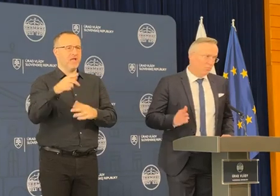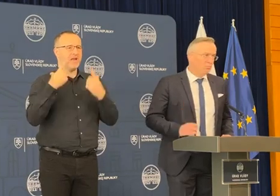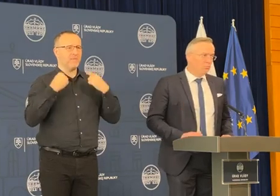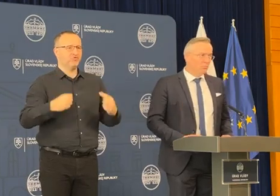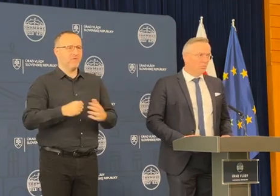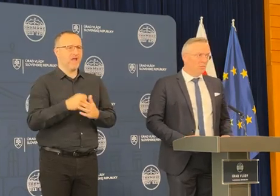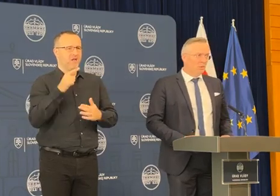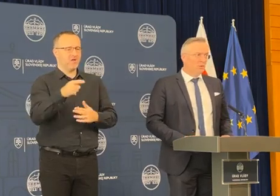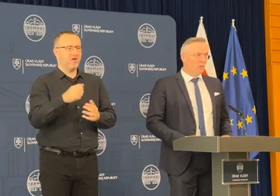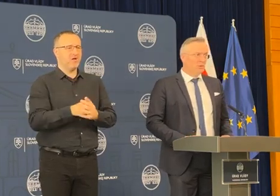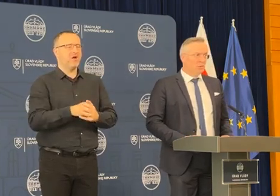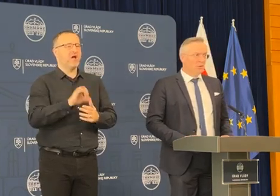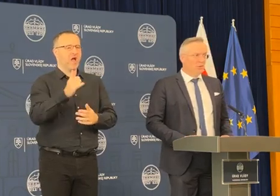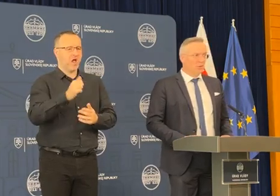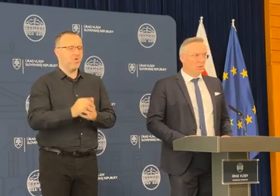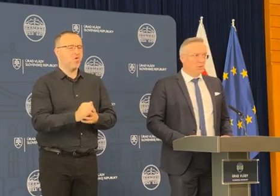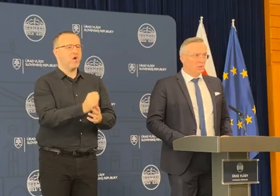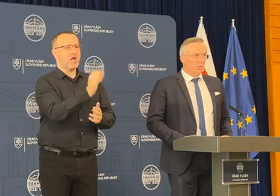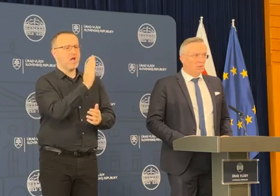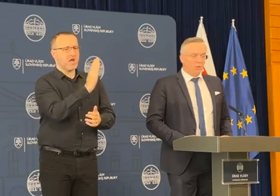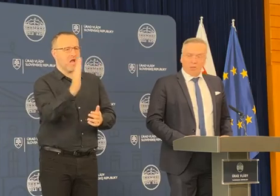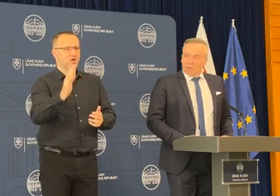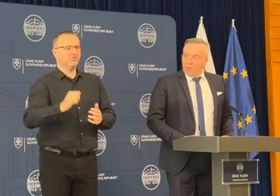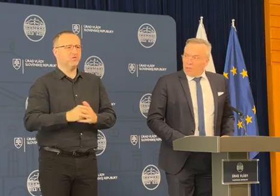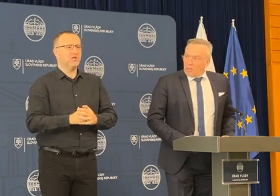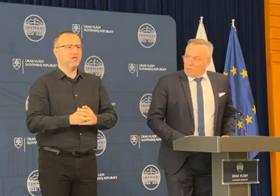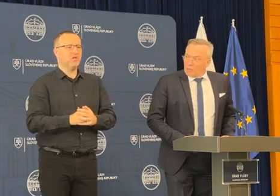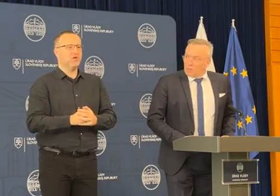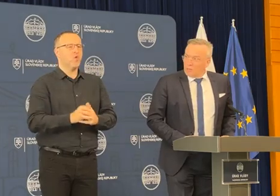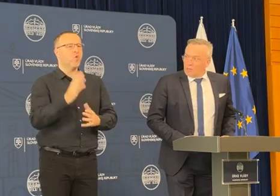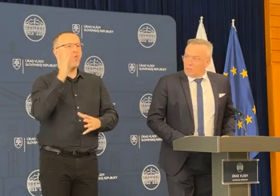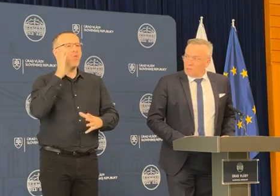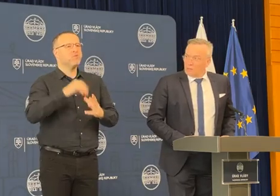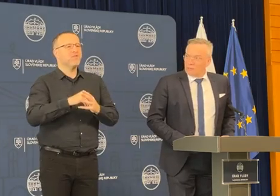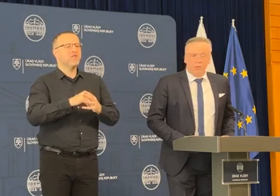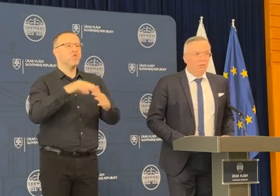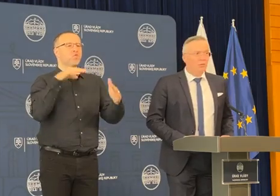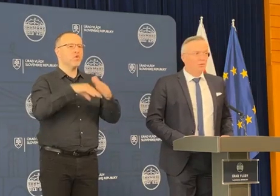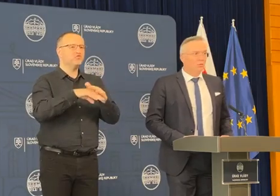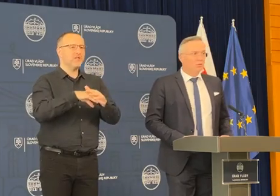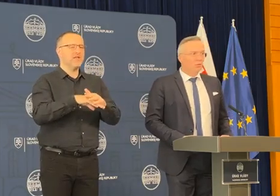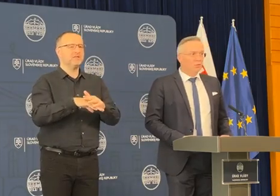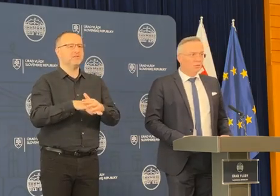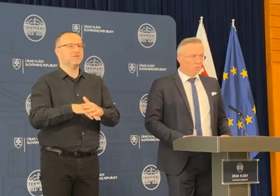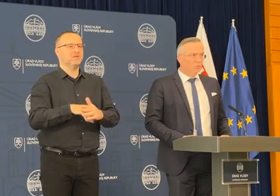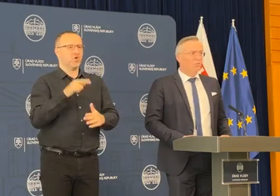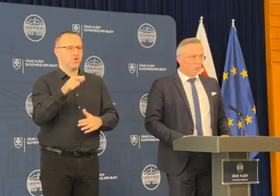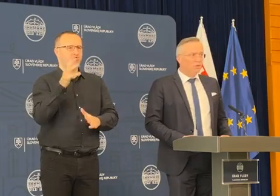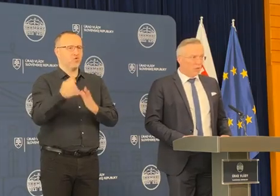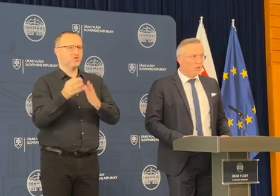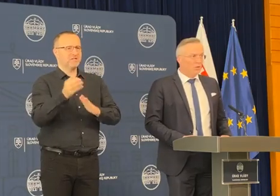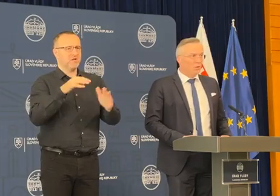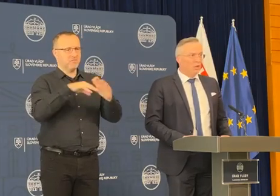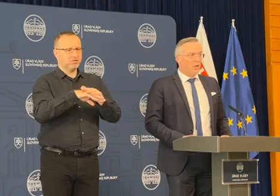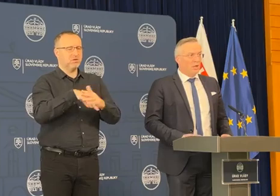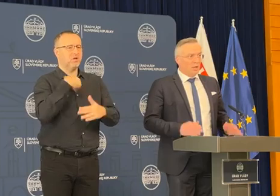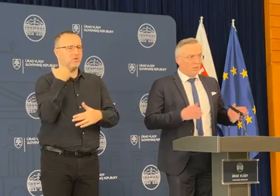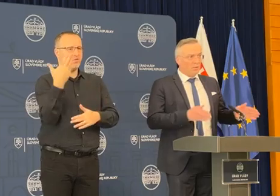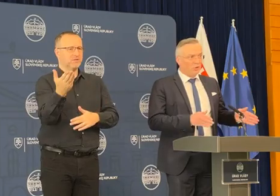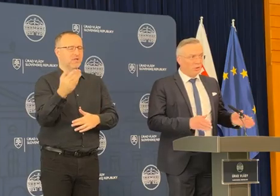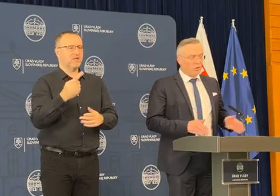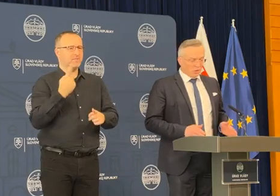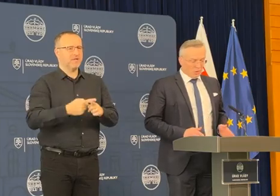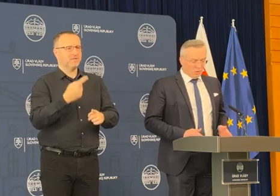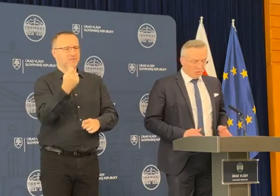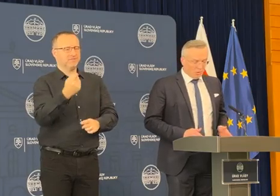To je tá, že na každého ubytovaného utečenca 100 eur za týždeň. ...dočasné útočisko, tak dostane presnúču